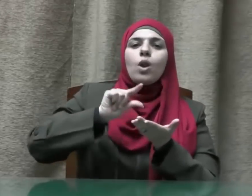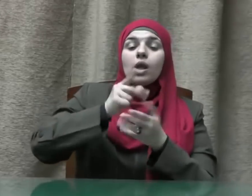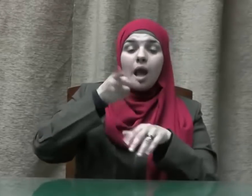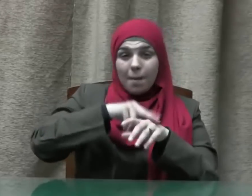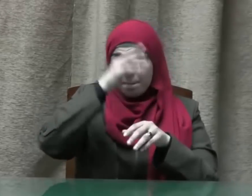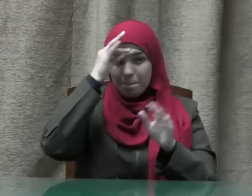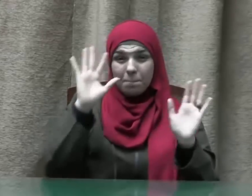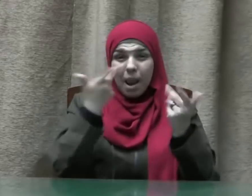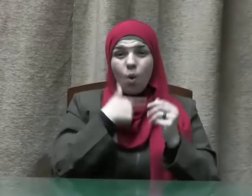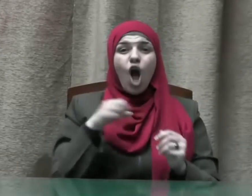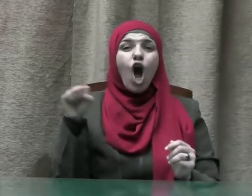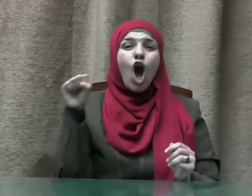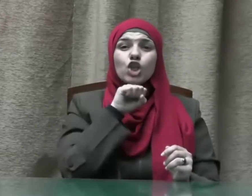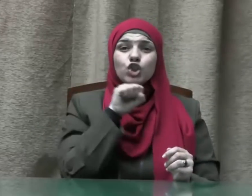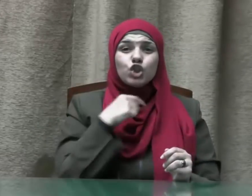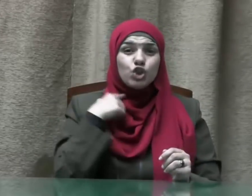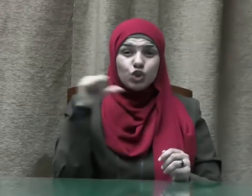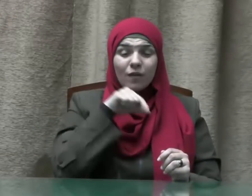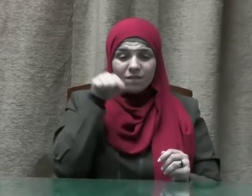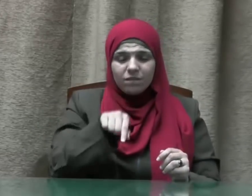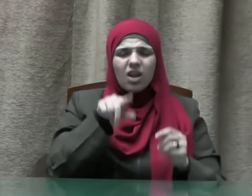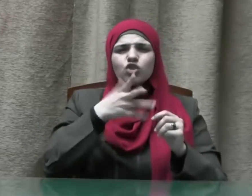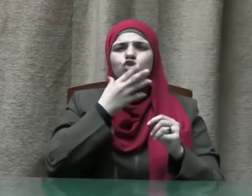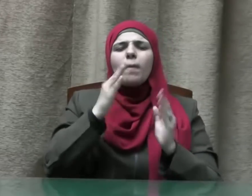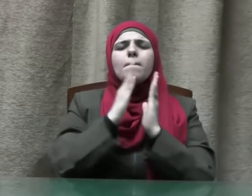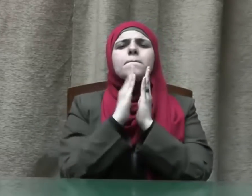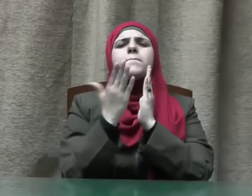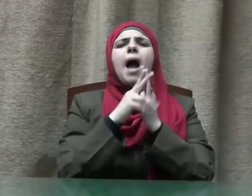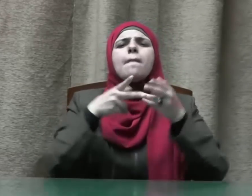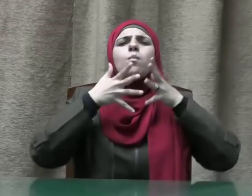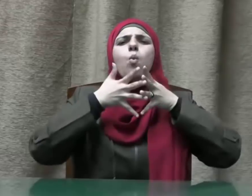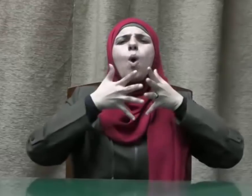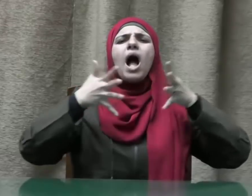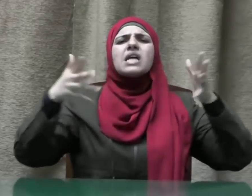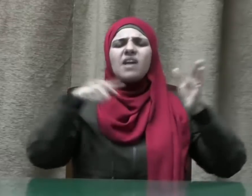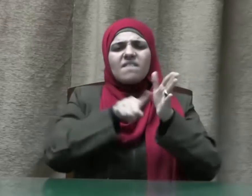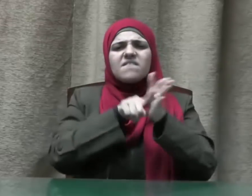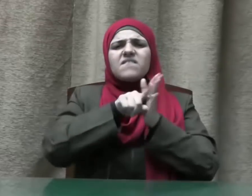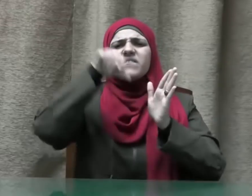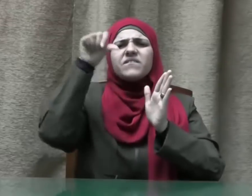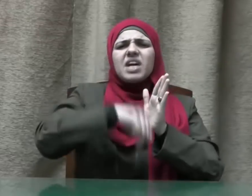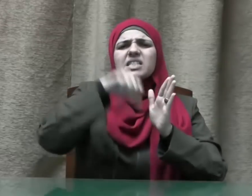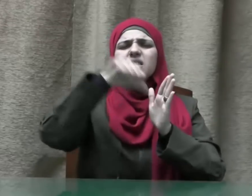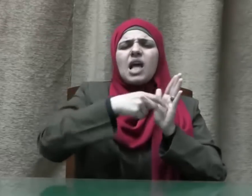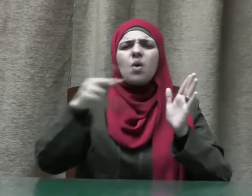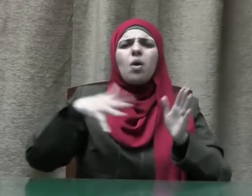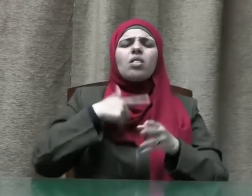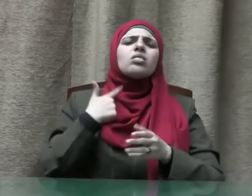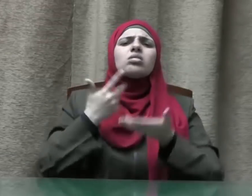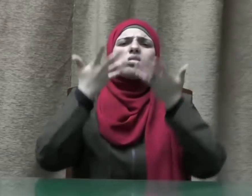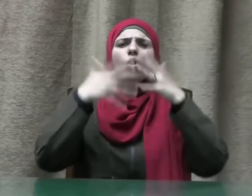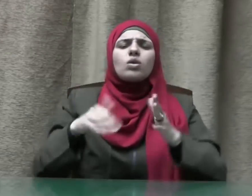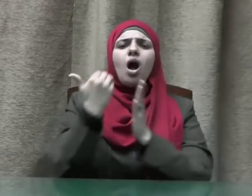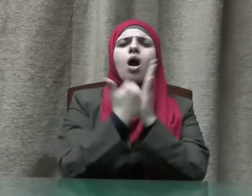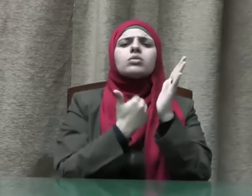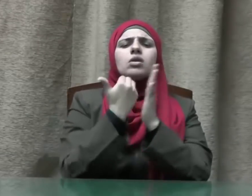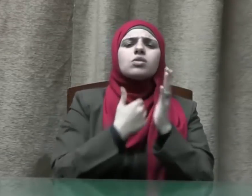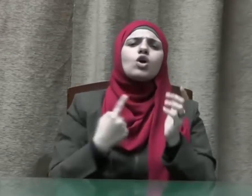فباب واسع من أبواب الفساد وتدمير اقتصاديات الدول